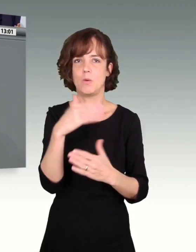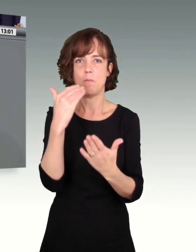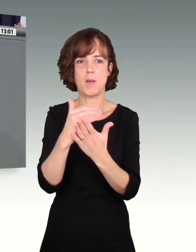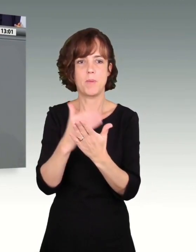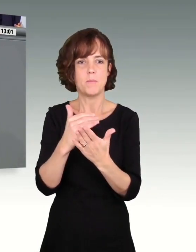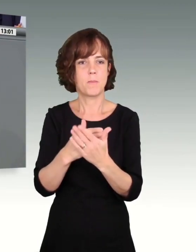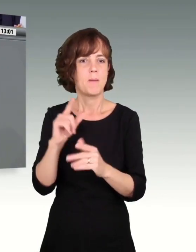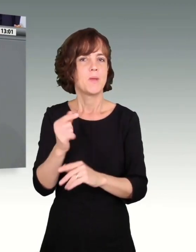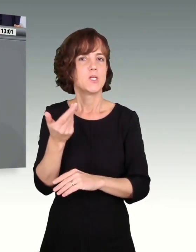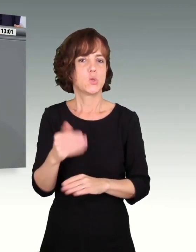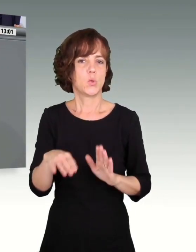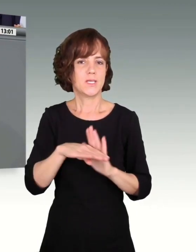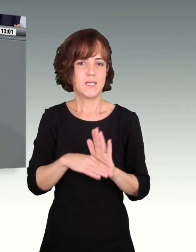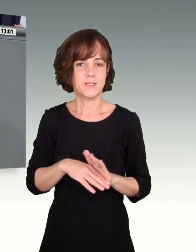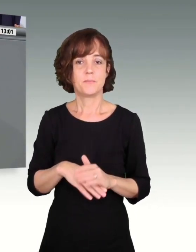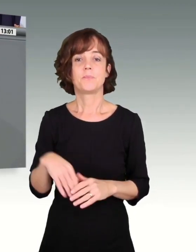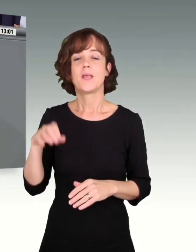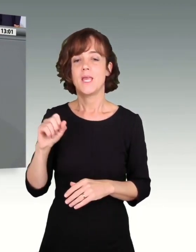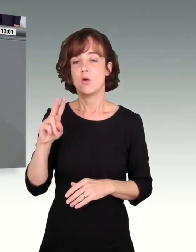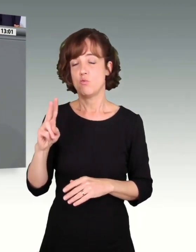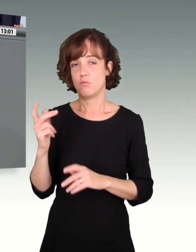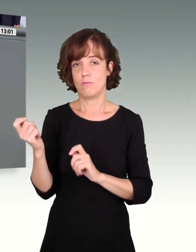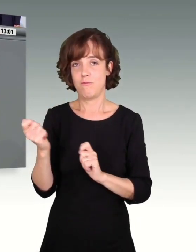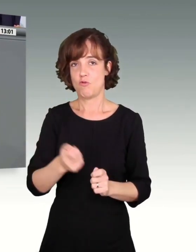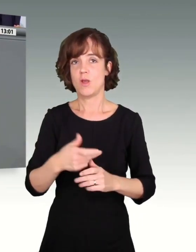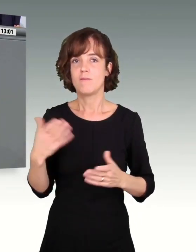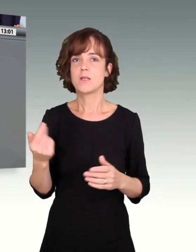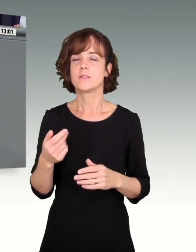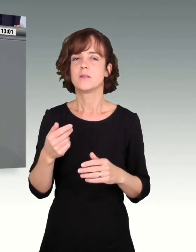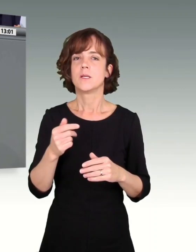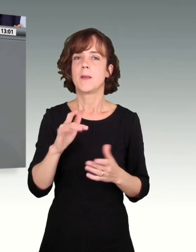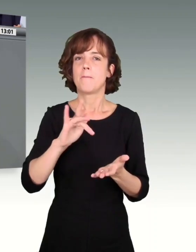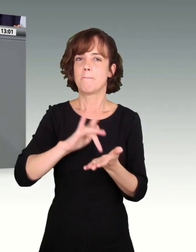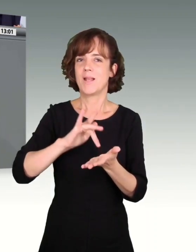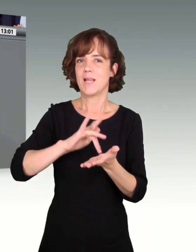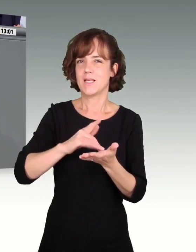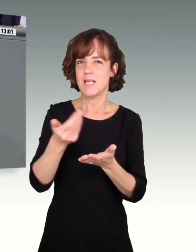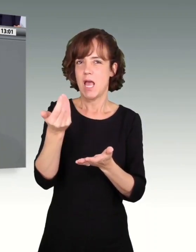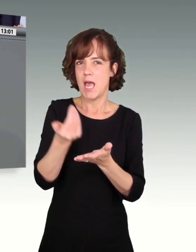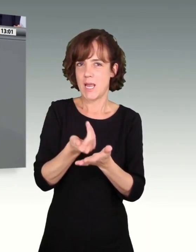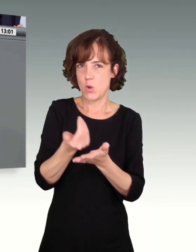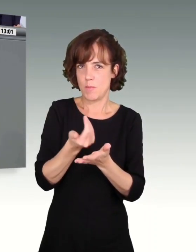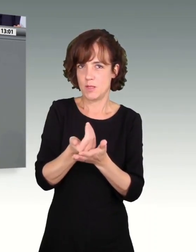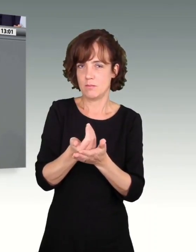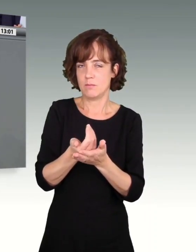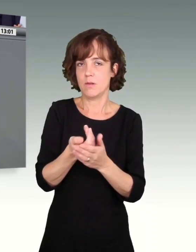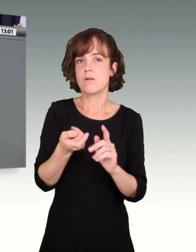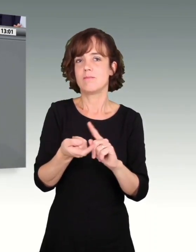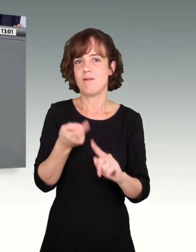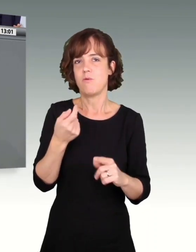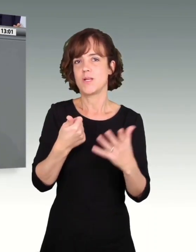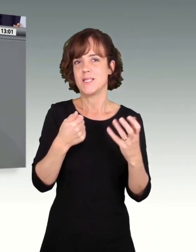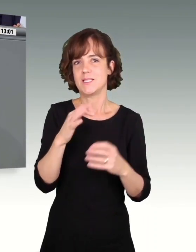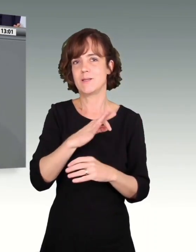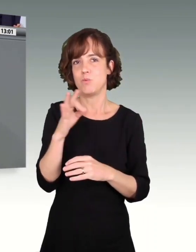vor, dass die nationalen Mindestlöhne wenigstens 60 Prozent des mittleren Einkommens betragen sollen. Und das ist eine klare Leitplanke. Und Die